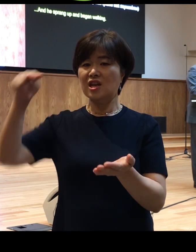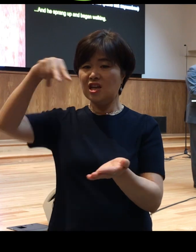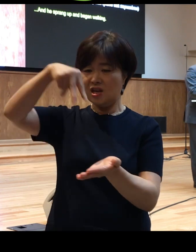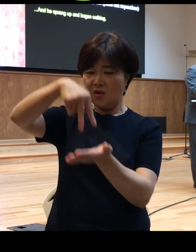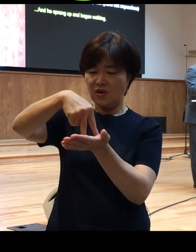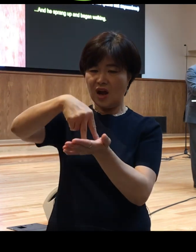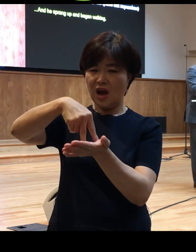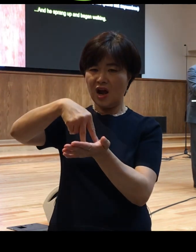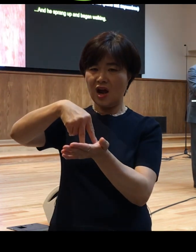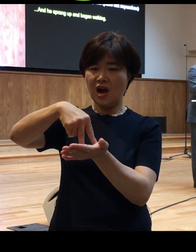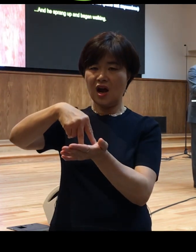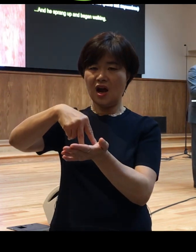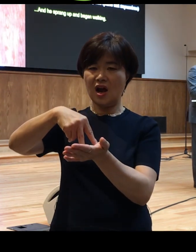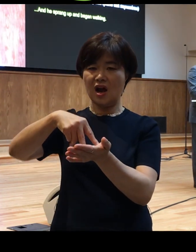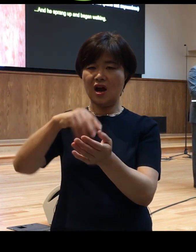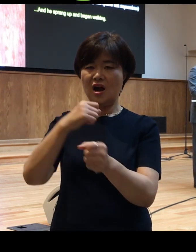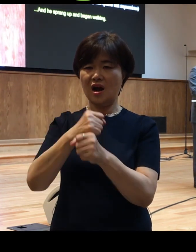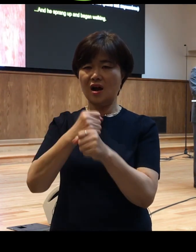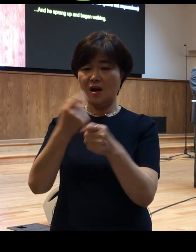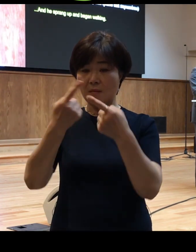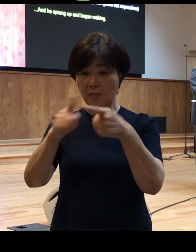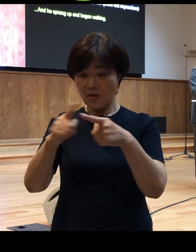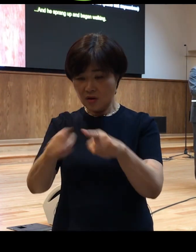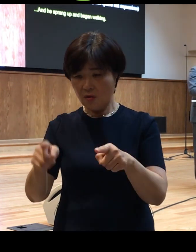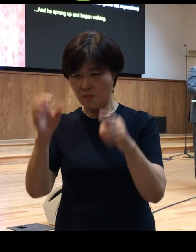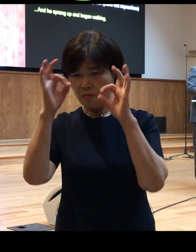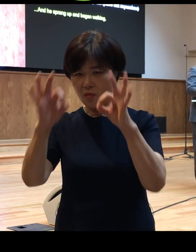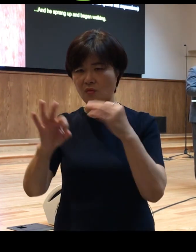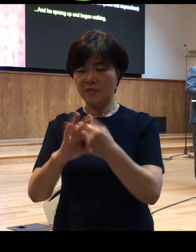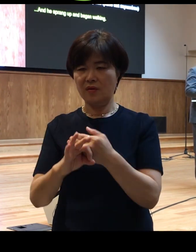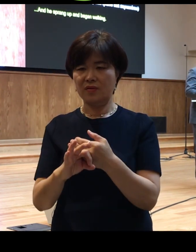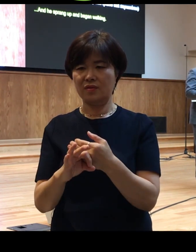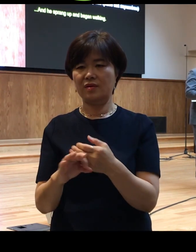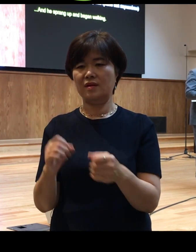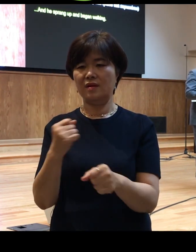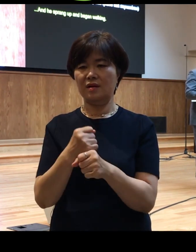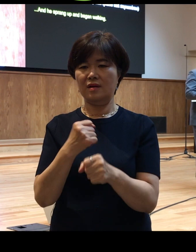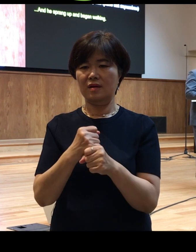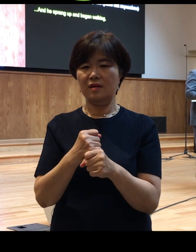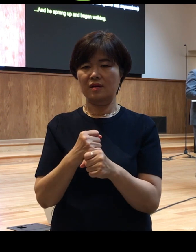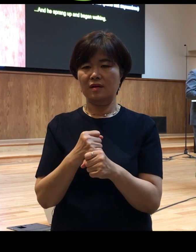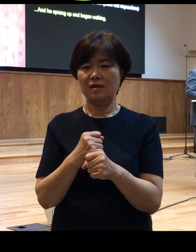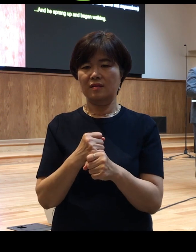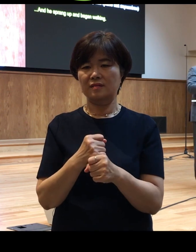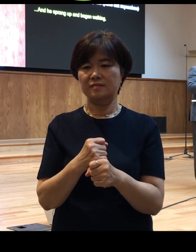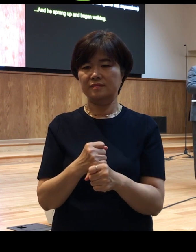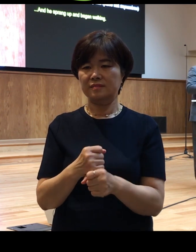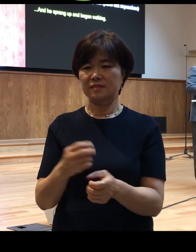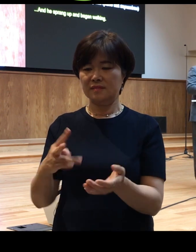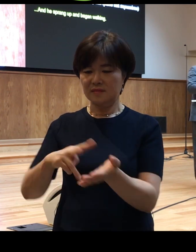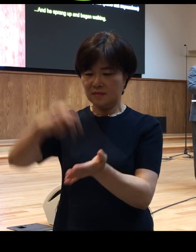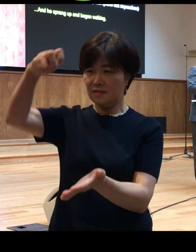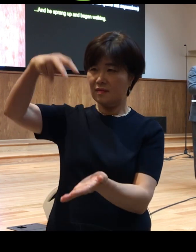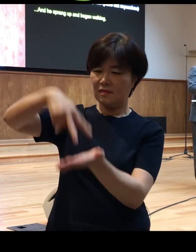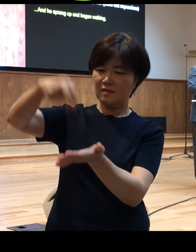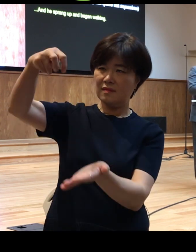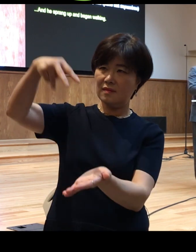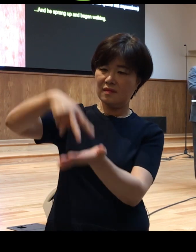번역은 사실은 헬라토 점프업 뛰었다 라고 하는 단어를